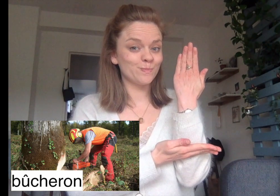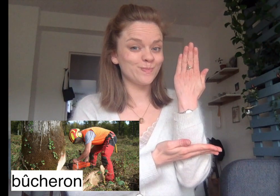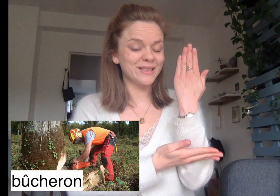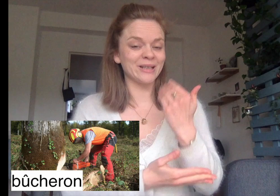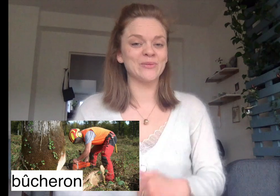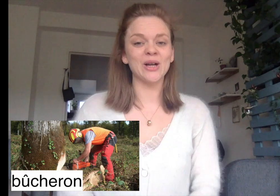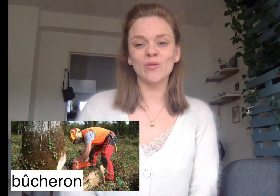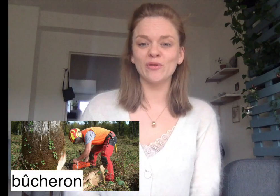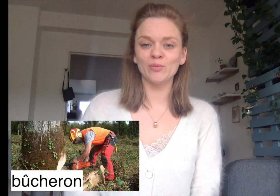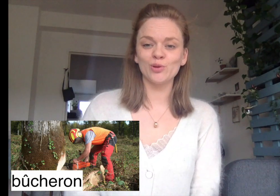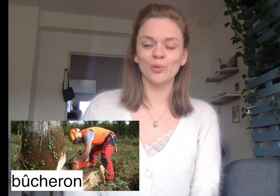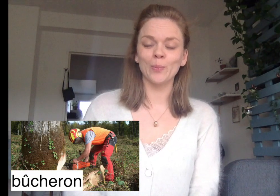Et c'est comme ça qu'on va faire bûcheron.